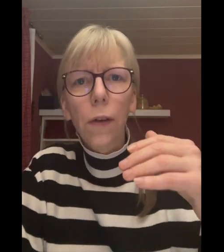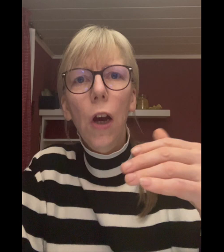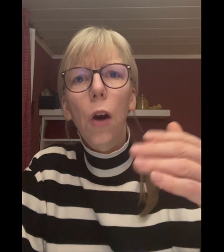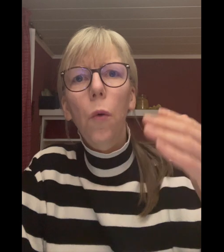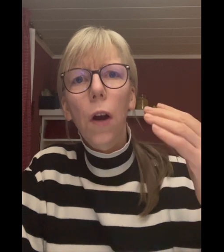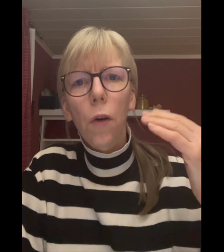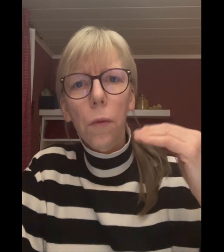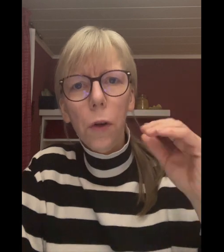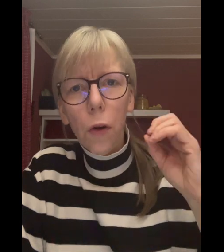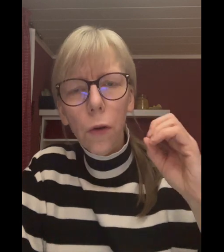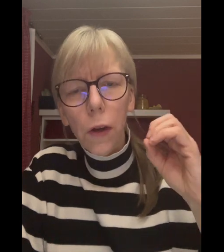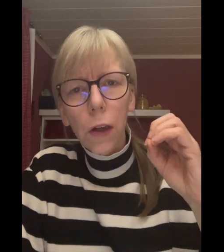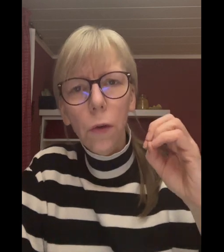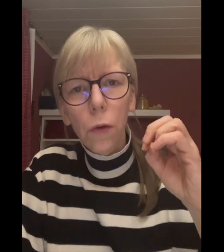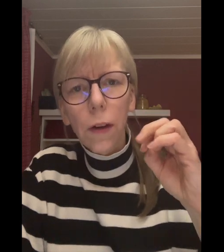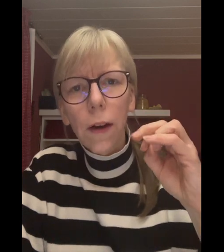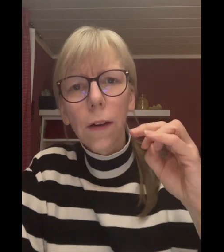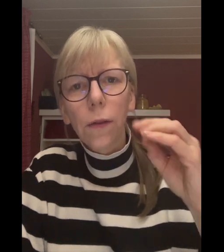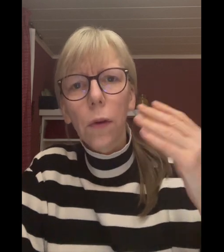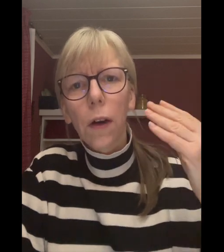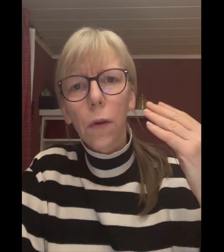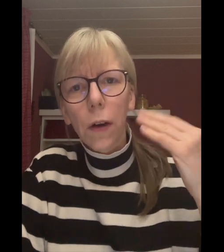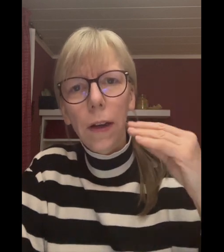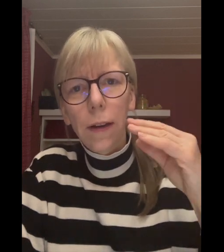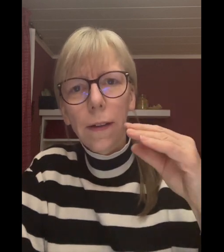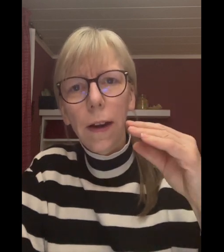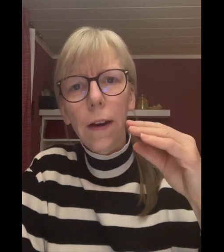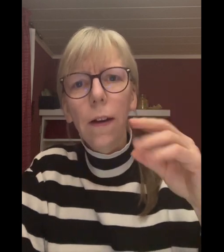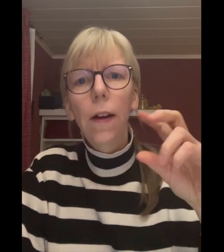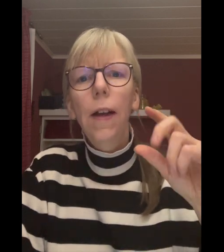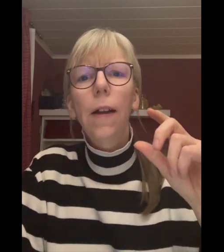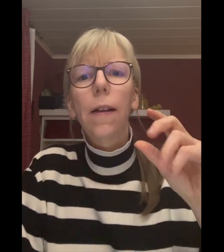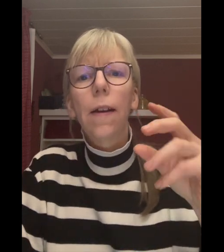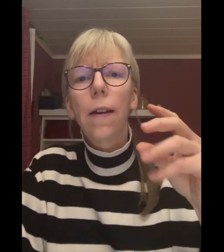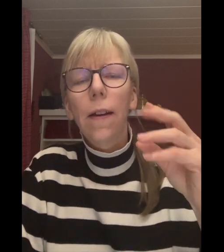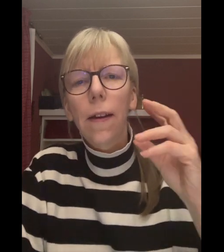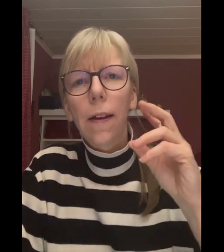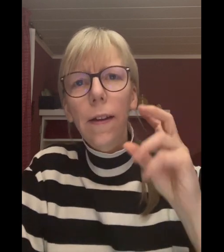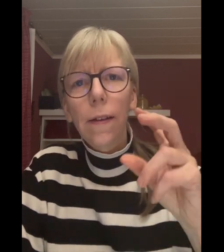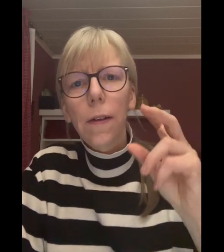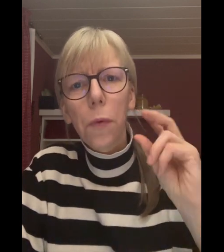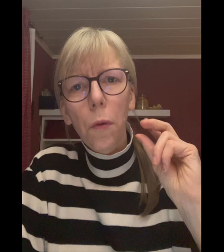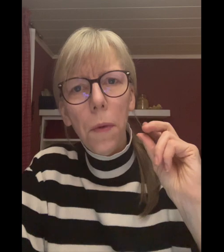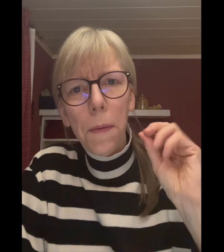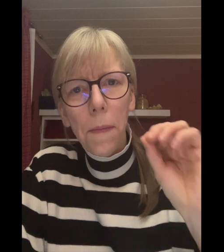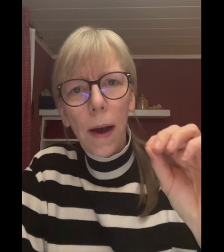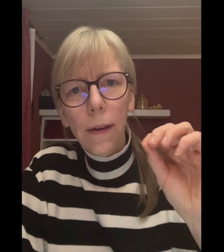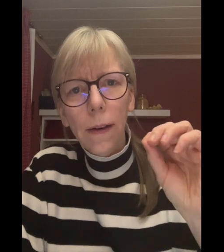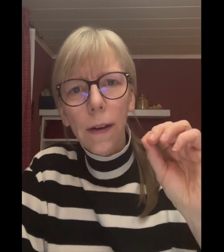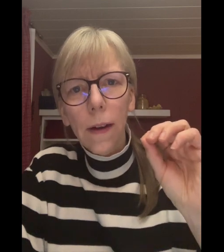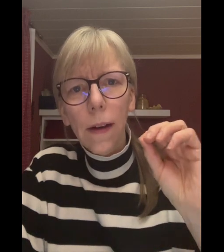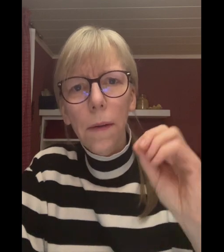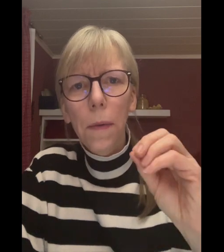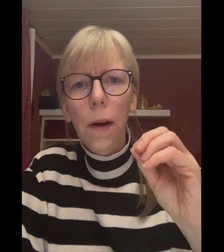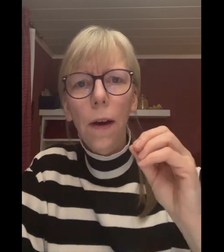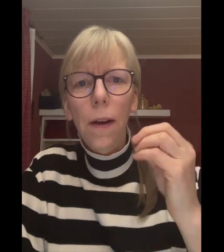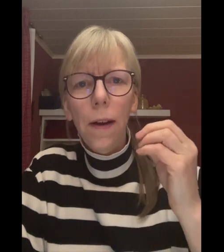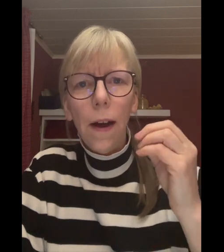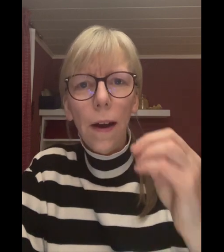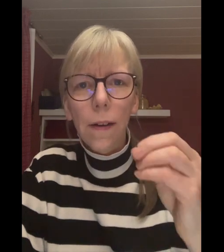oder auch im Knochen nicht genug da ist oder auch in den Zähnen, dann ist die Problematik immer an der Art